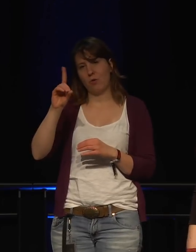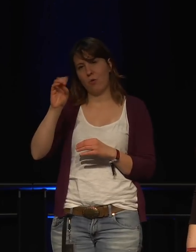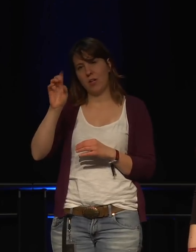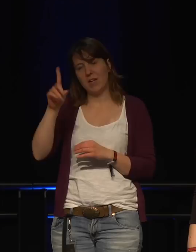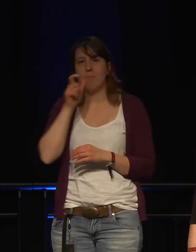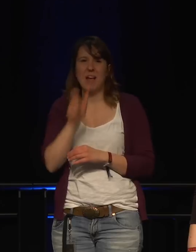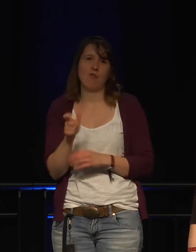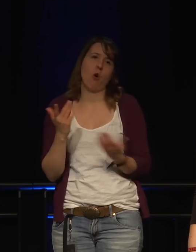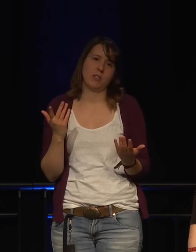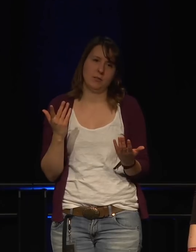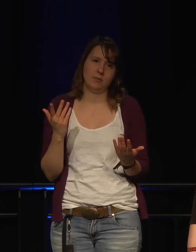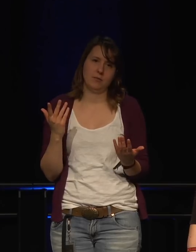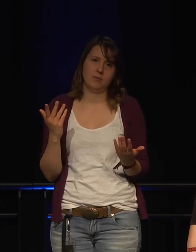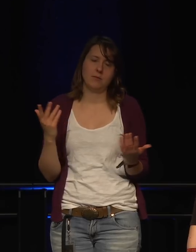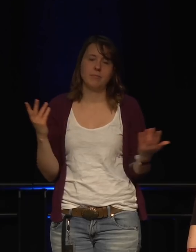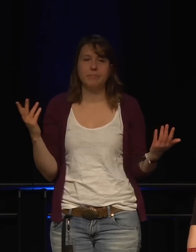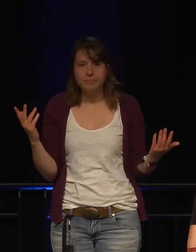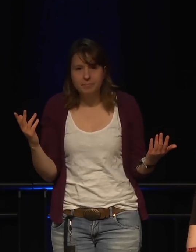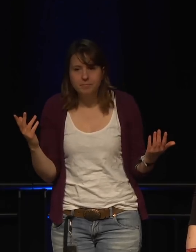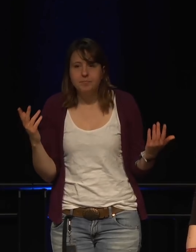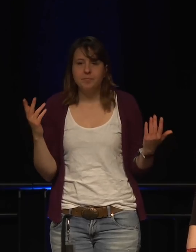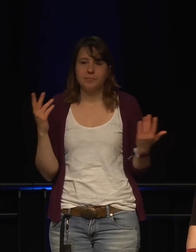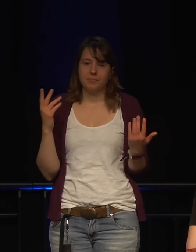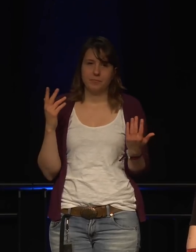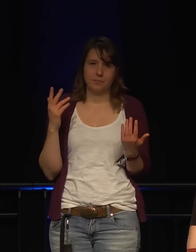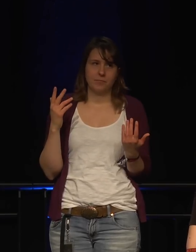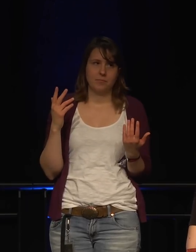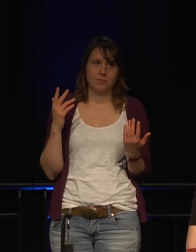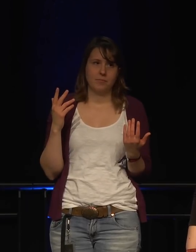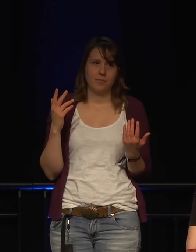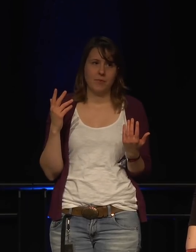Passwörter, also mit anderen Worten, welche, die voreingestellt waren.